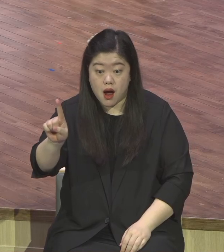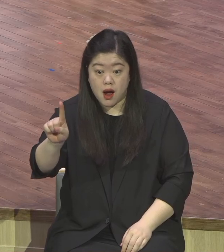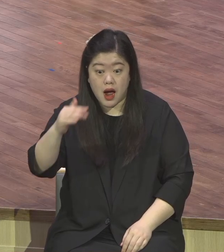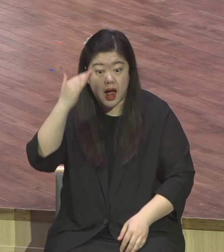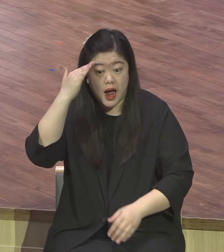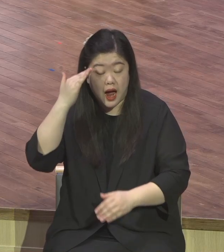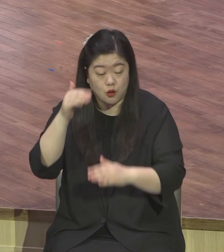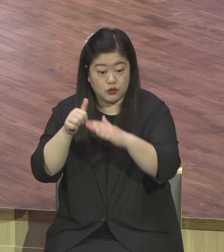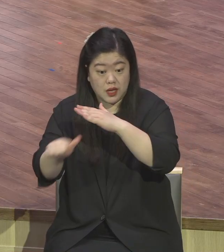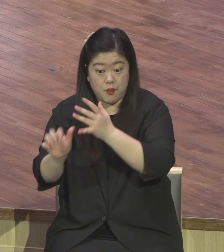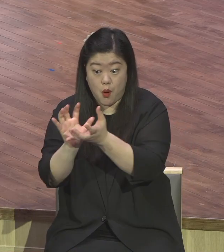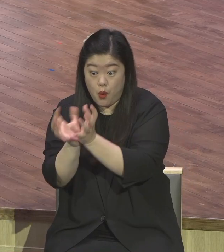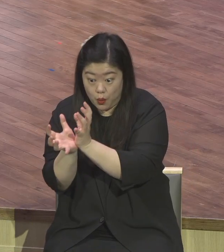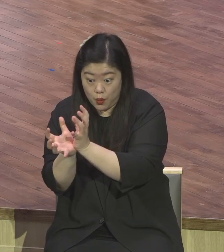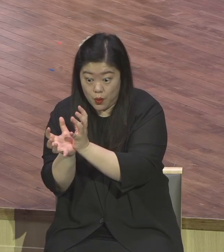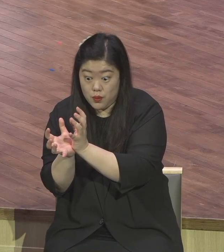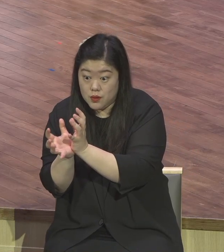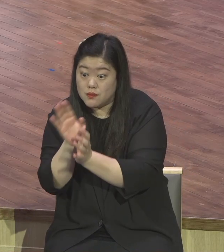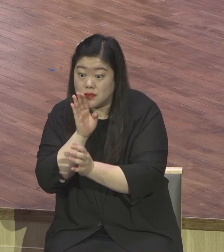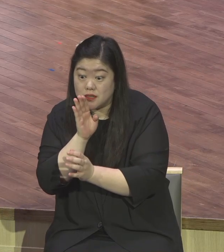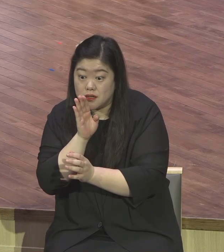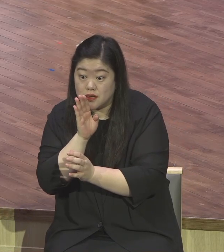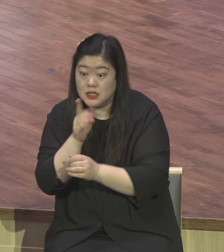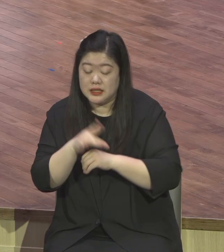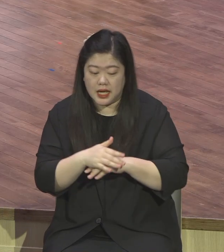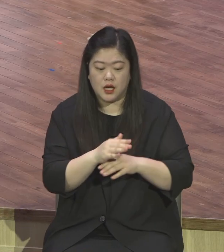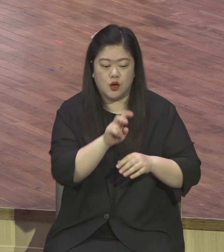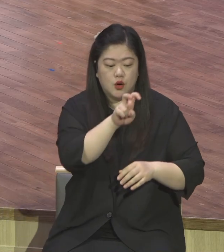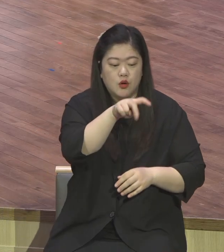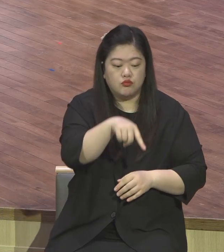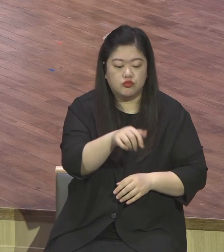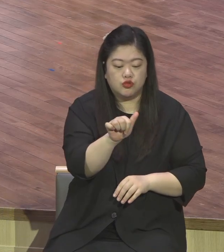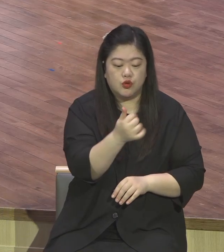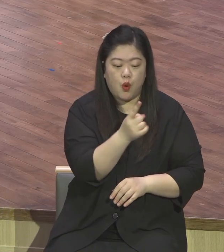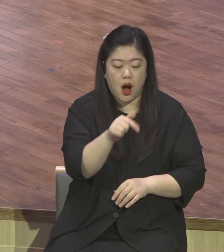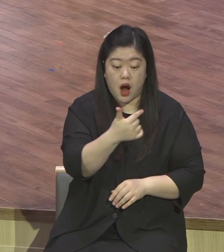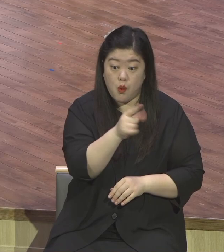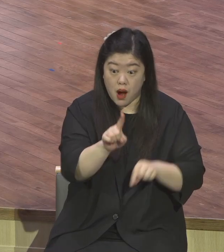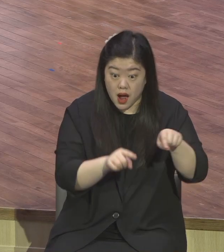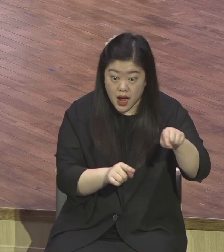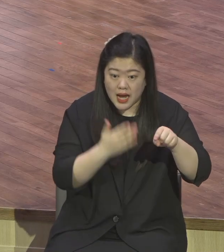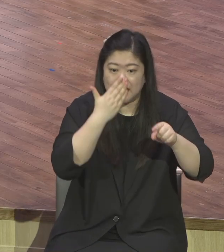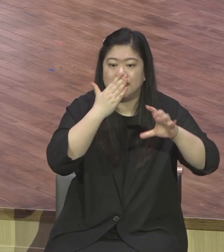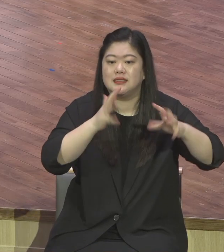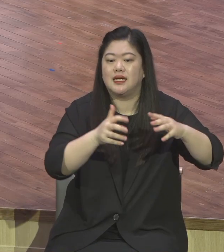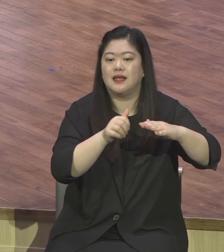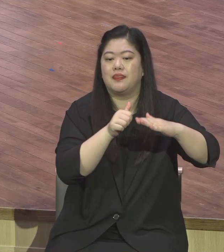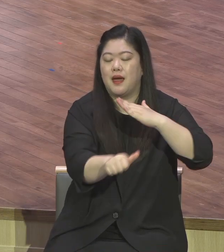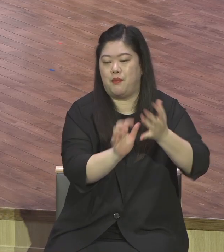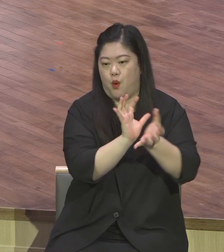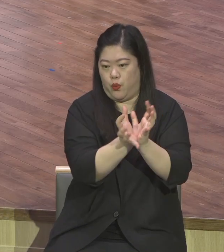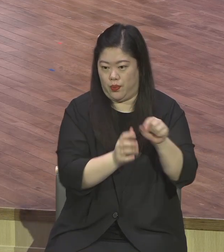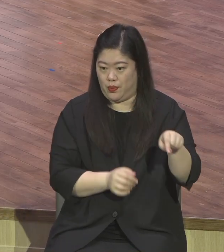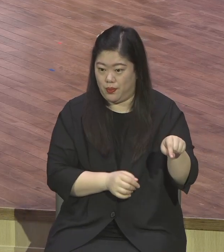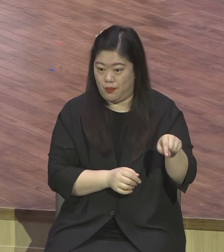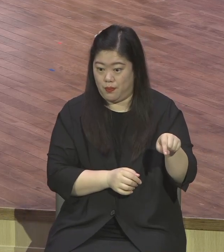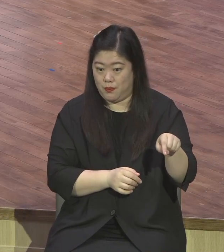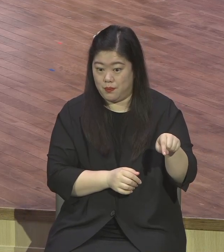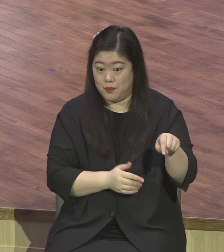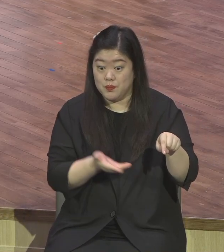꽃이 피지 않고 잎과 열매를 동시에 맺는 특징이 있어요. 다시 말해봅니다. 잎이 있으면 무조건